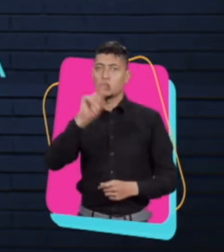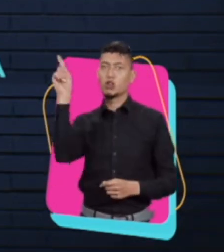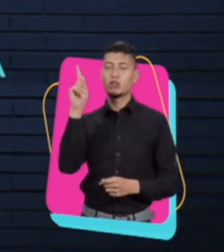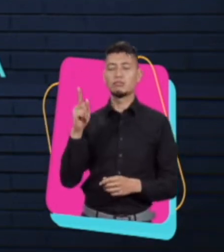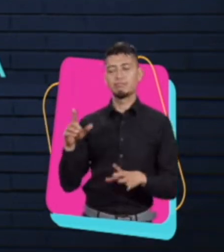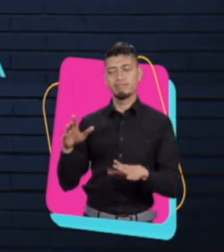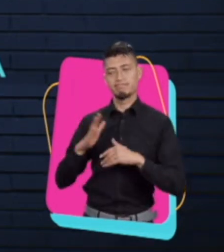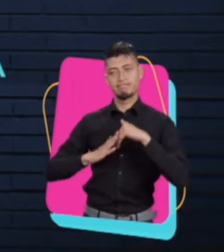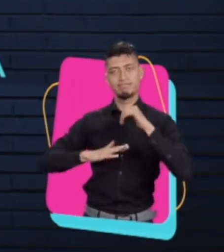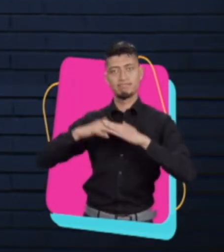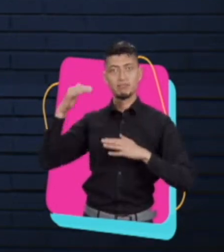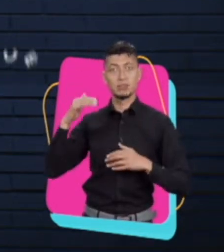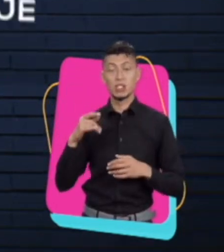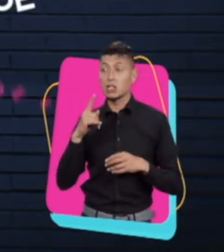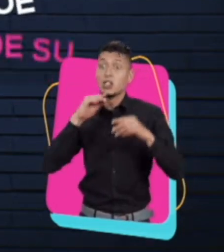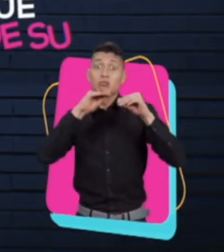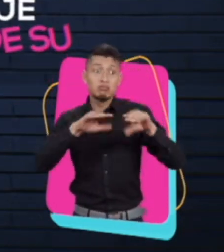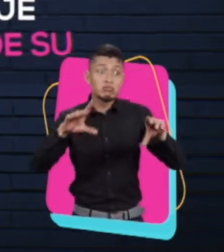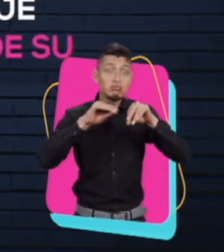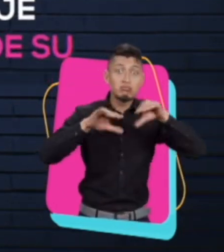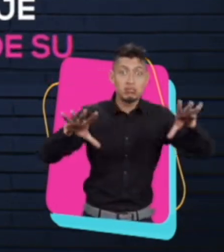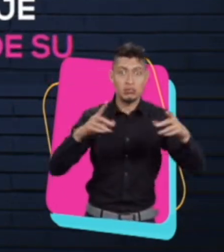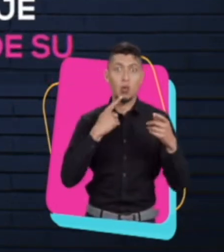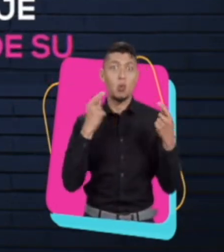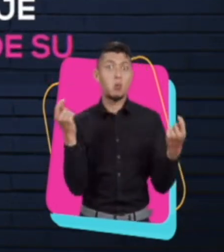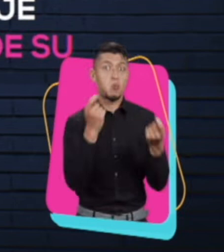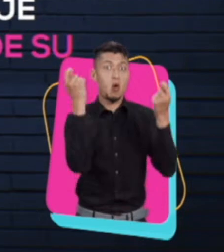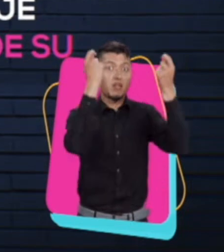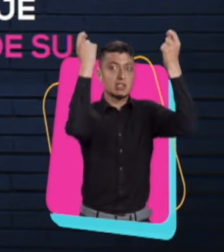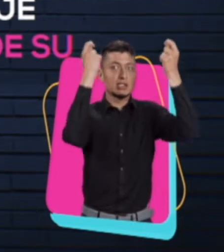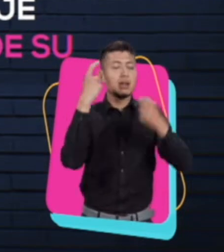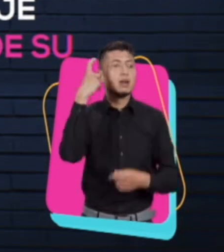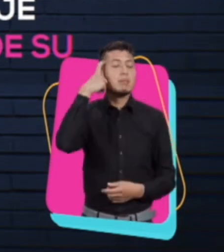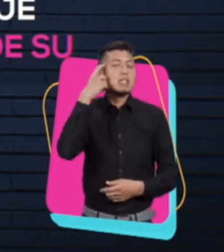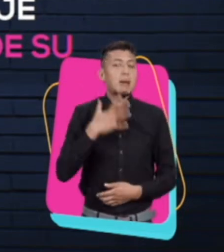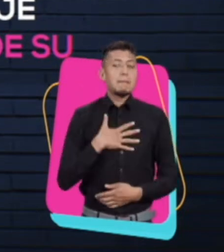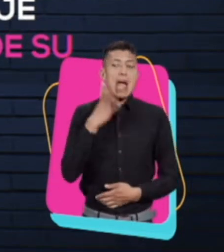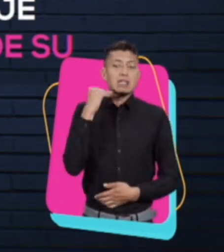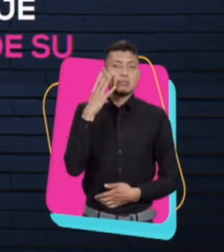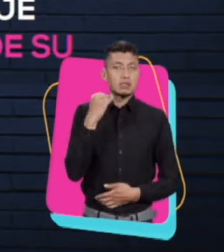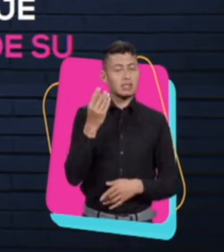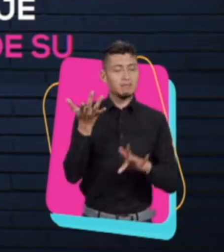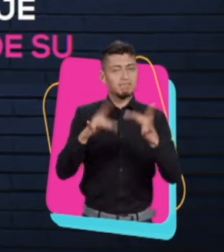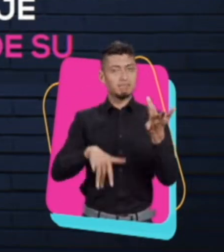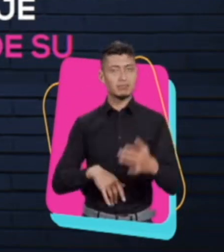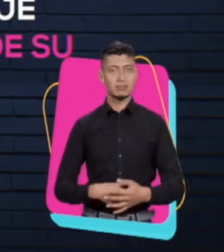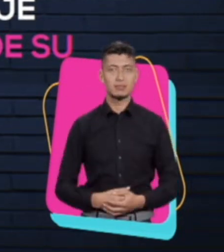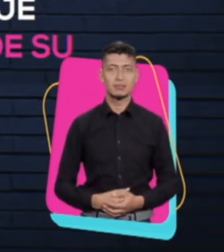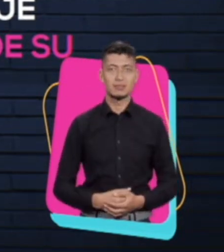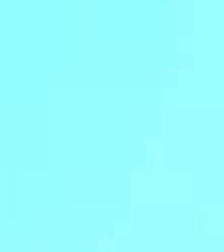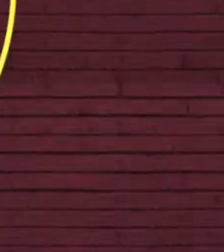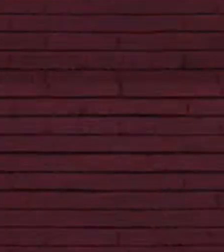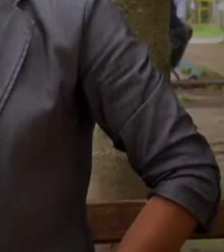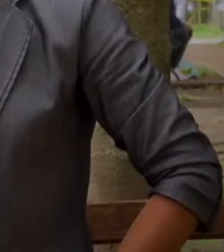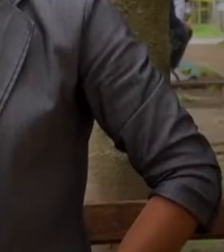comercial del mensaje. 4. Abstenerse de emitir un mensaje publicitario como si surgiera de su experiencia.